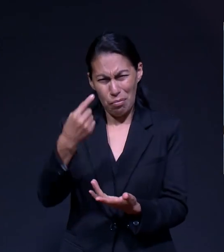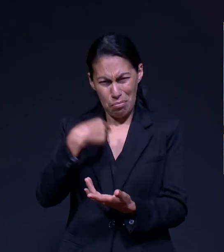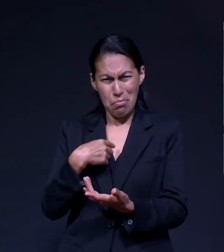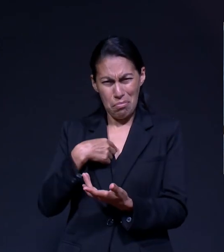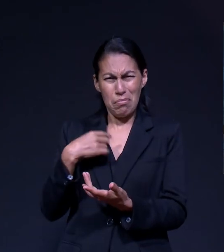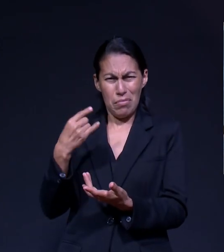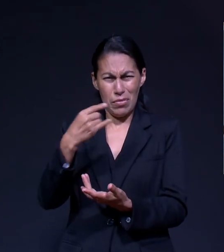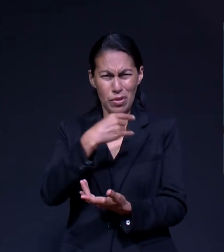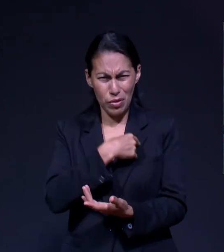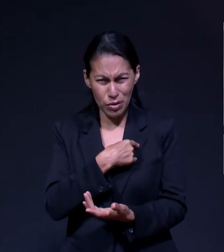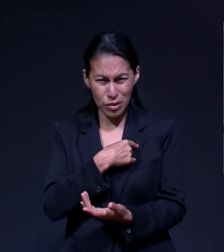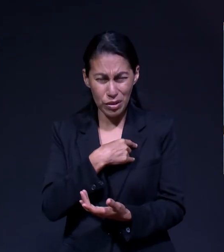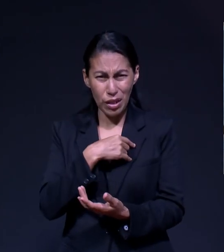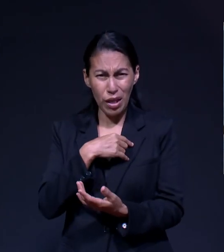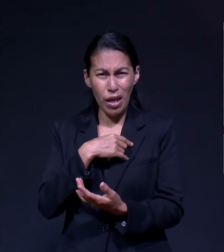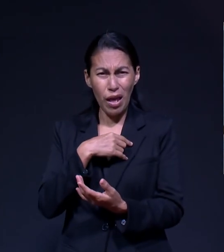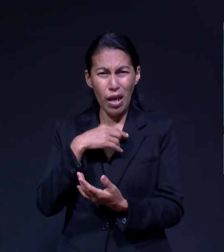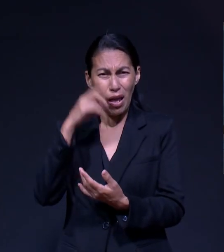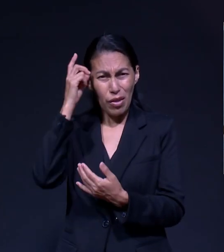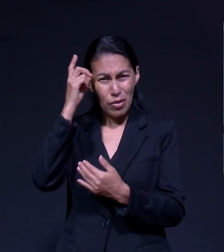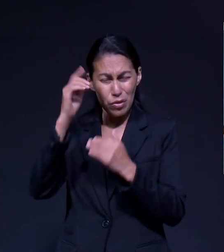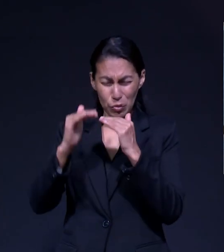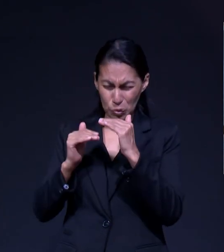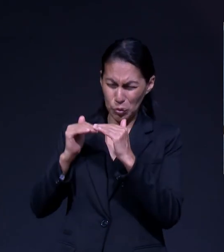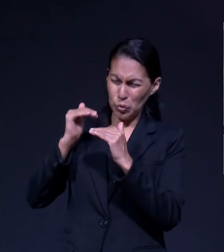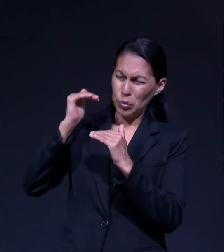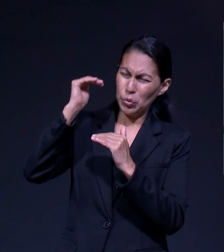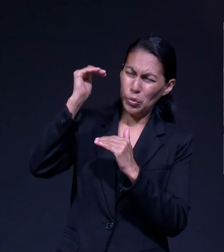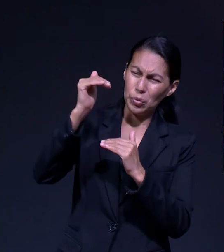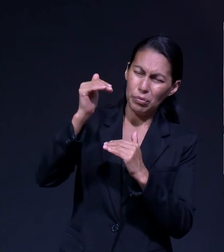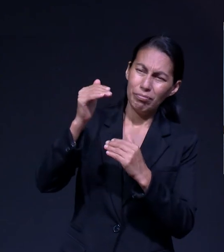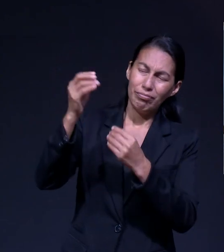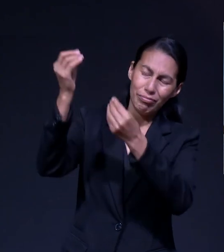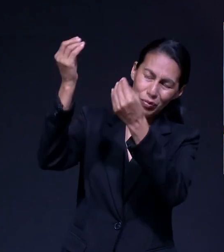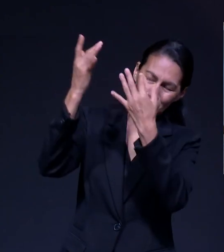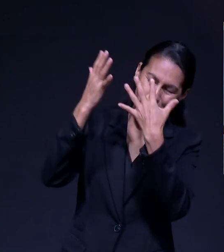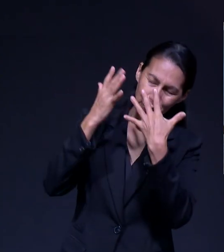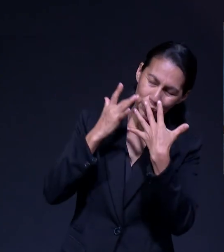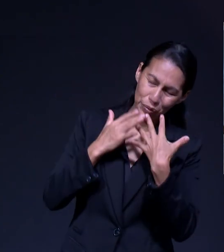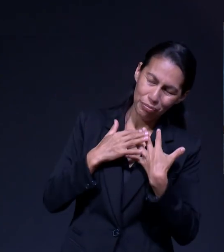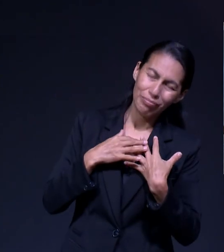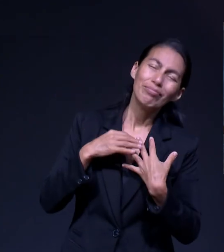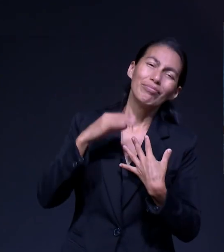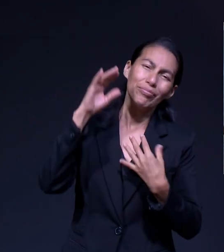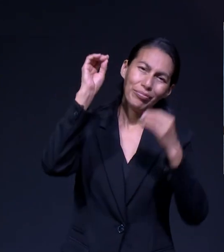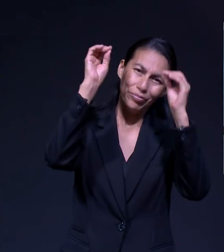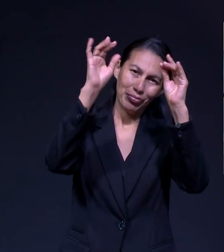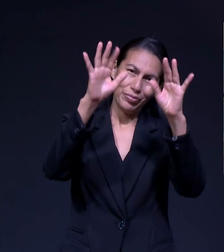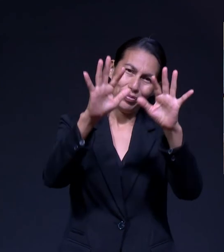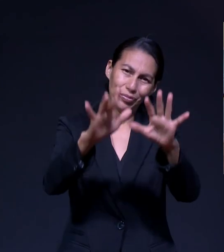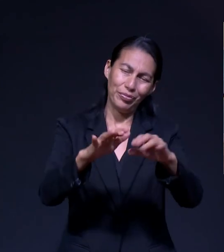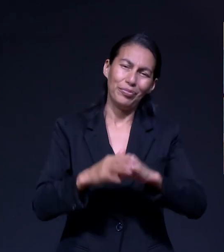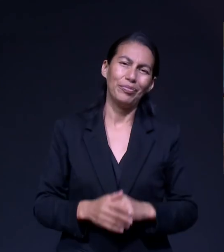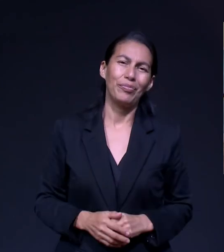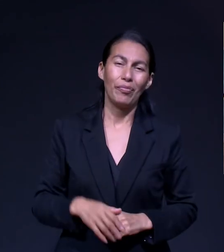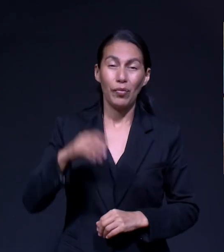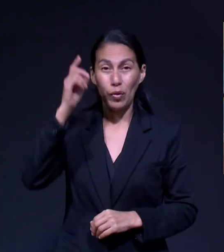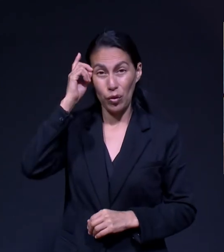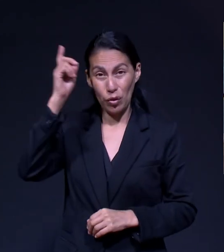Mía Tú Trasciendes Como Dios Trasciende Su Naturaleza Hacia Nosotros Él dejó El cielo